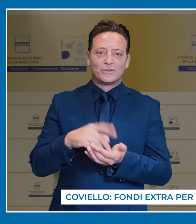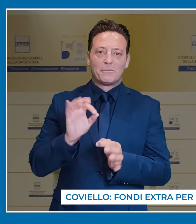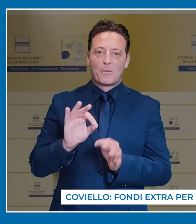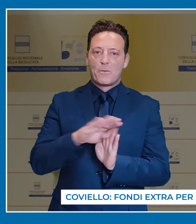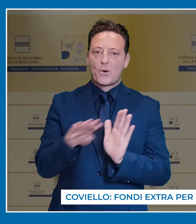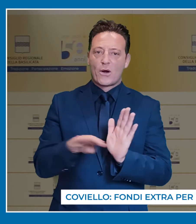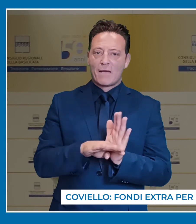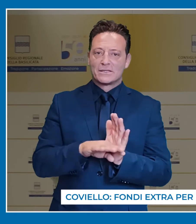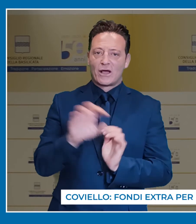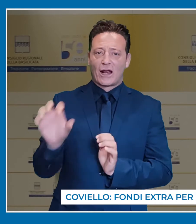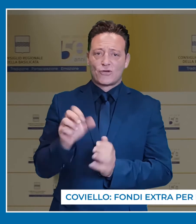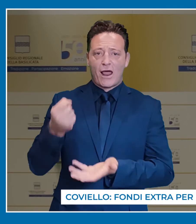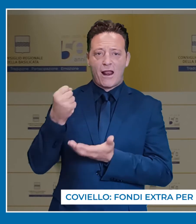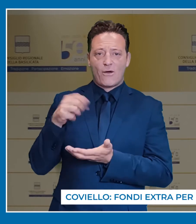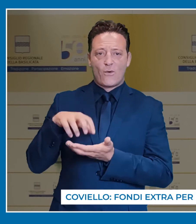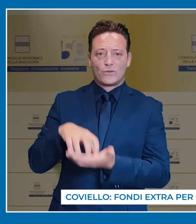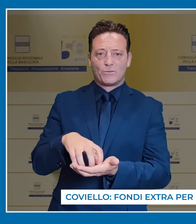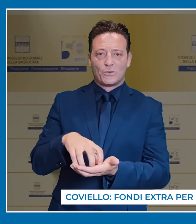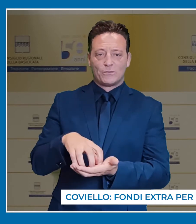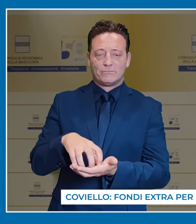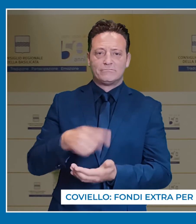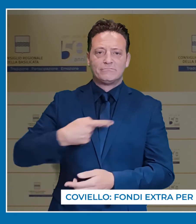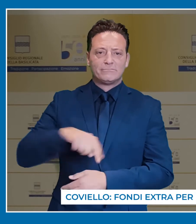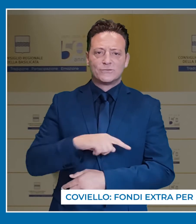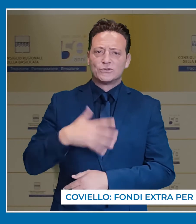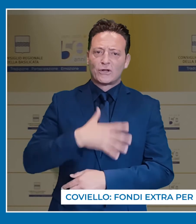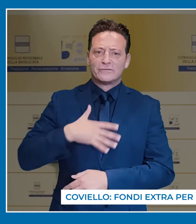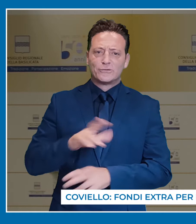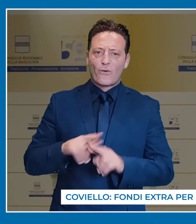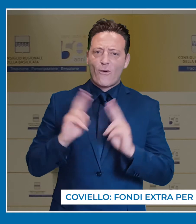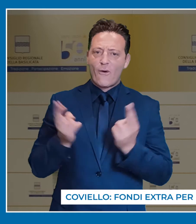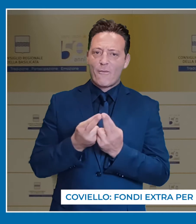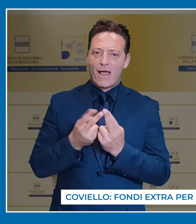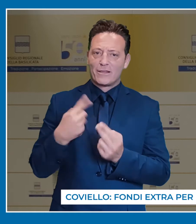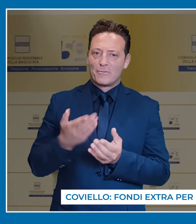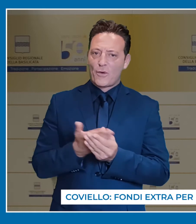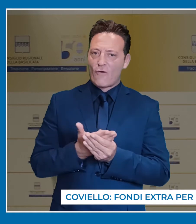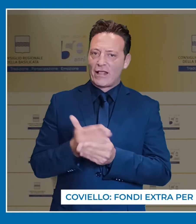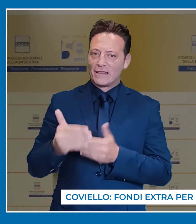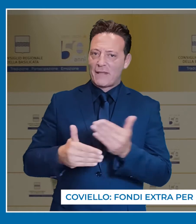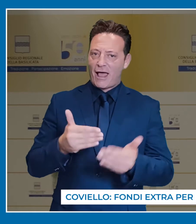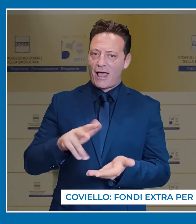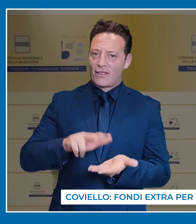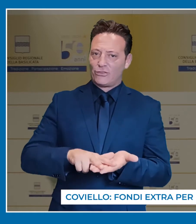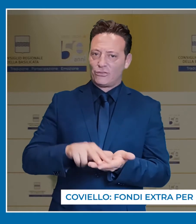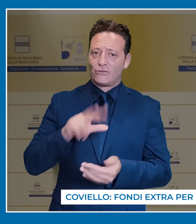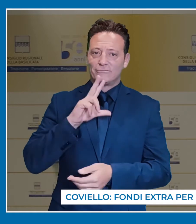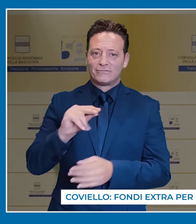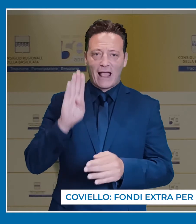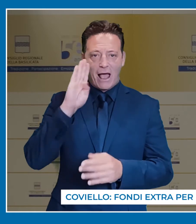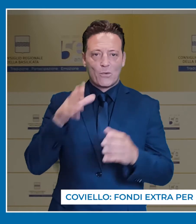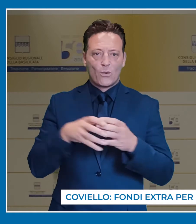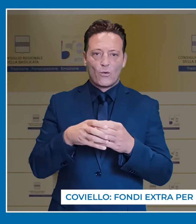che si aggiungono alla programmazione regionale. Accogliamo con grande soddisfazione questo